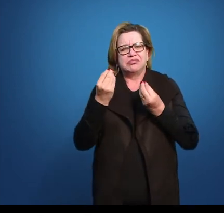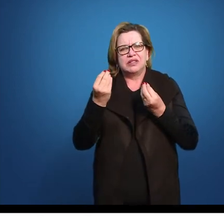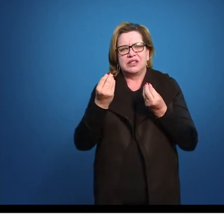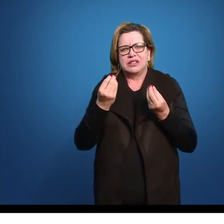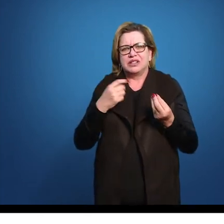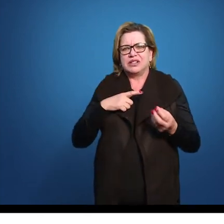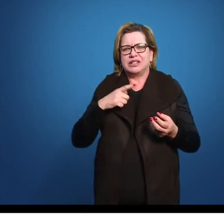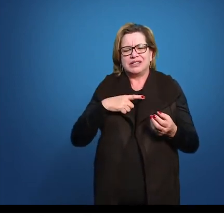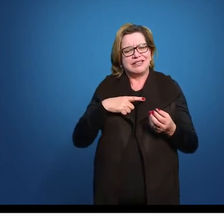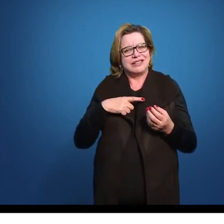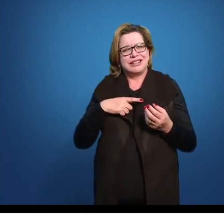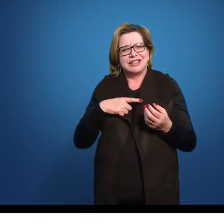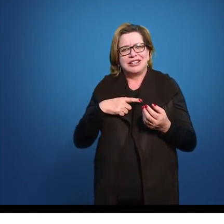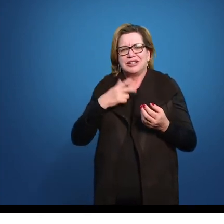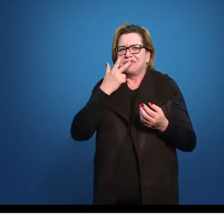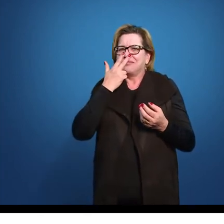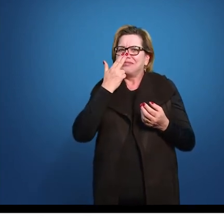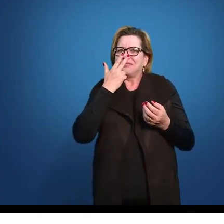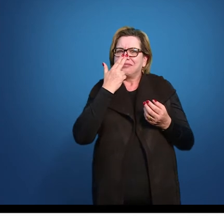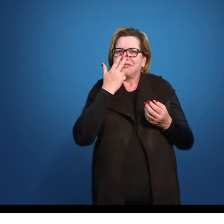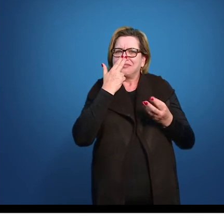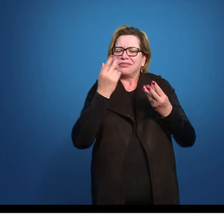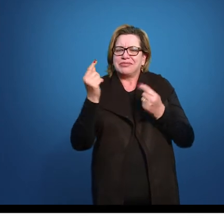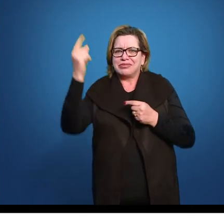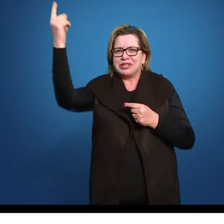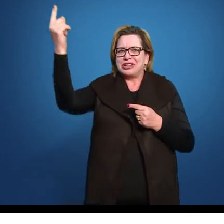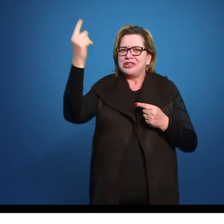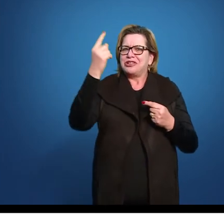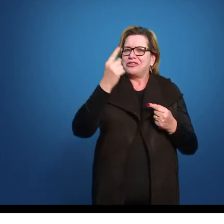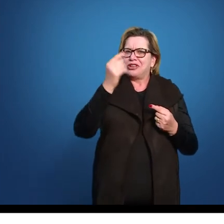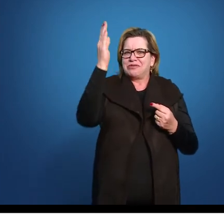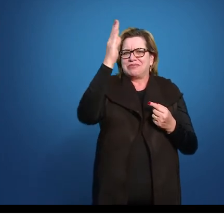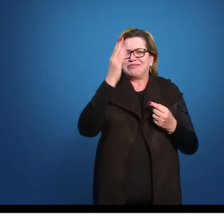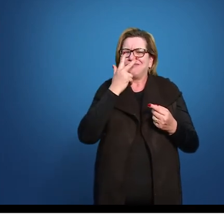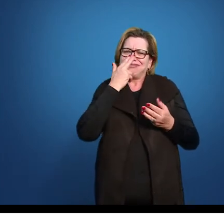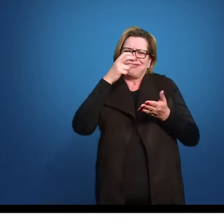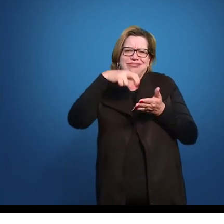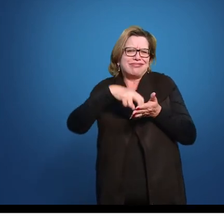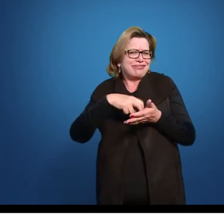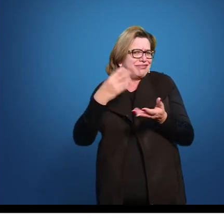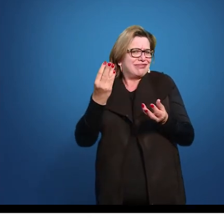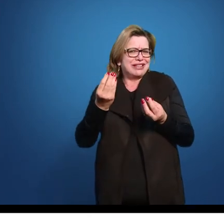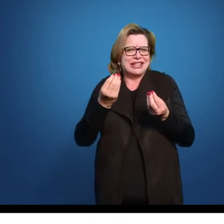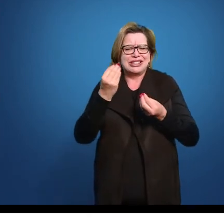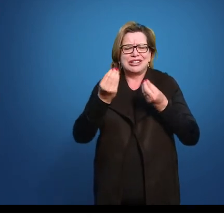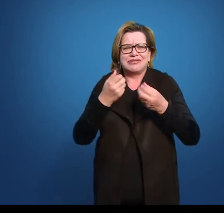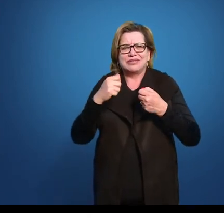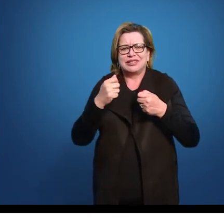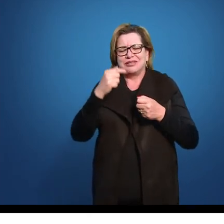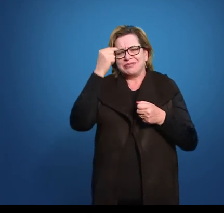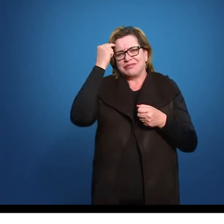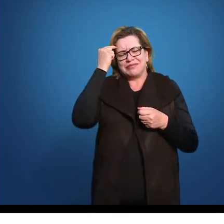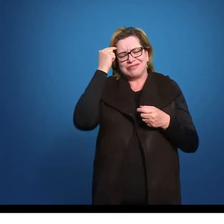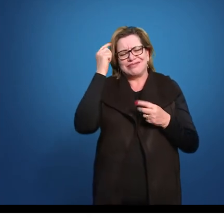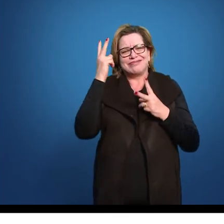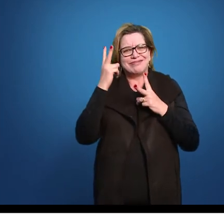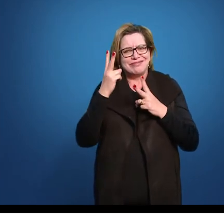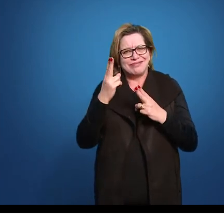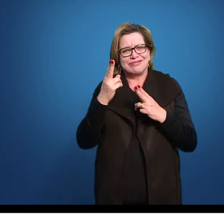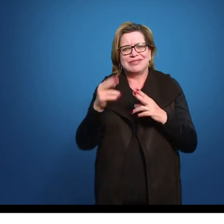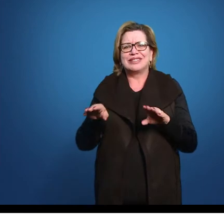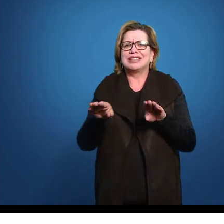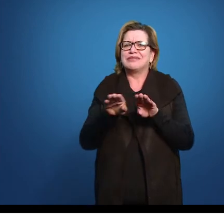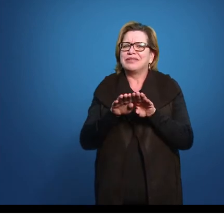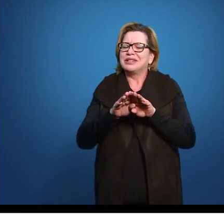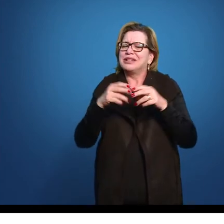Cujos privilégios foram tirados Digamos assim Ao vir para o Brasil Então ele A gente precisa pensar No Gregório de Matos Como esse cara Mas a gente precisa pensar